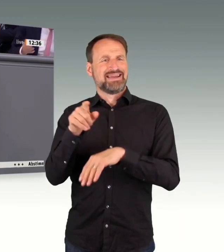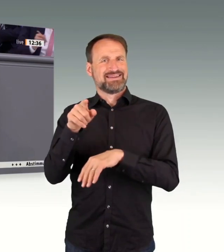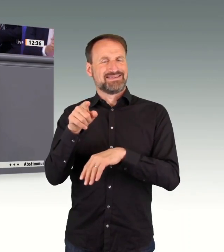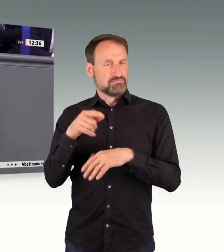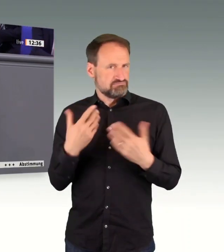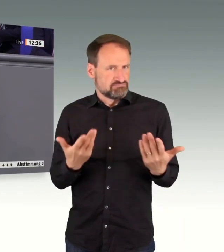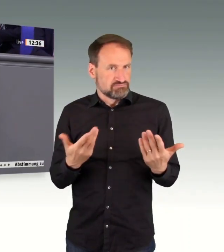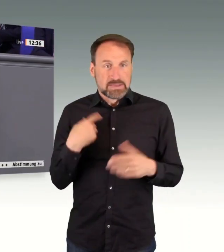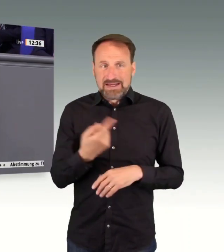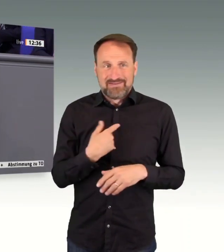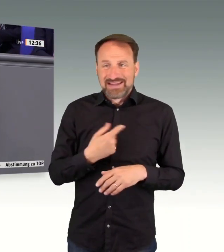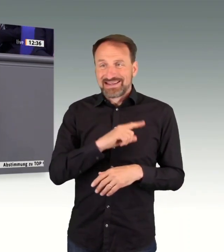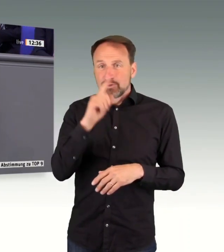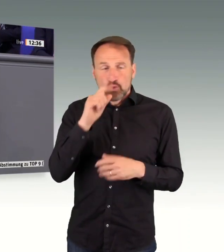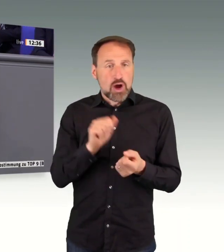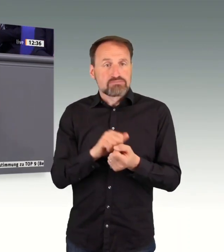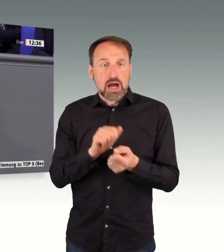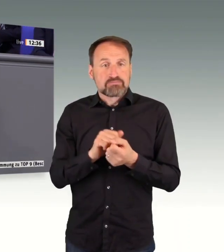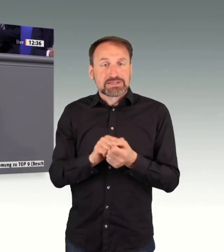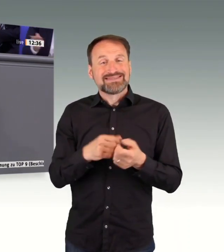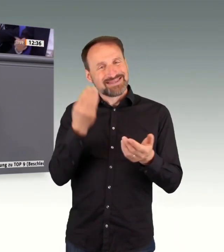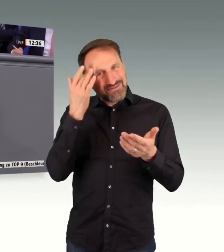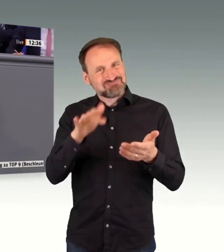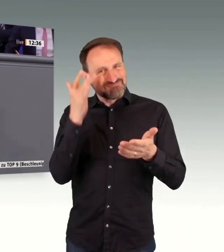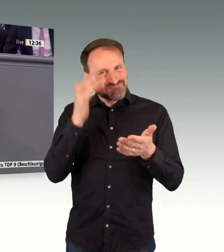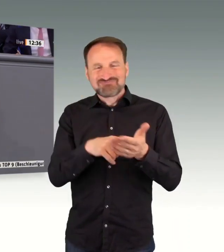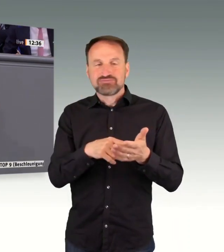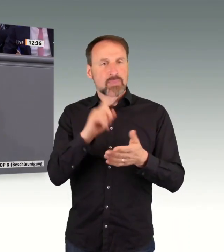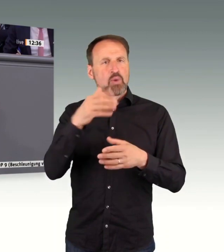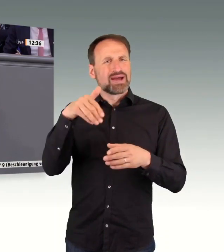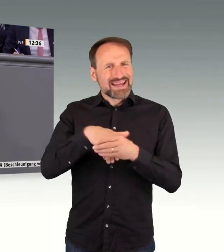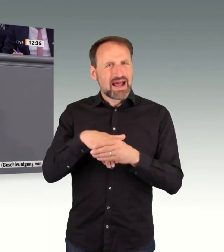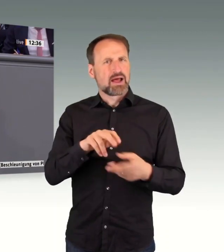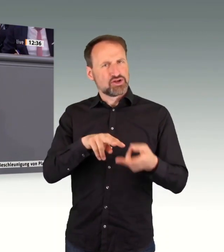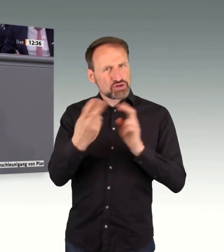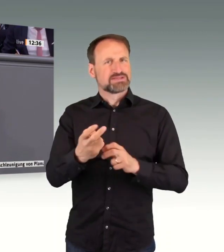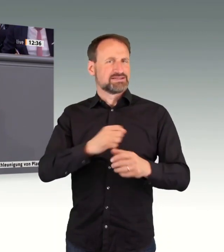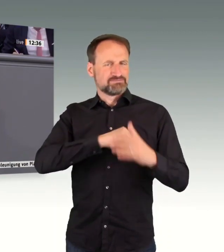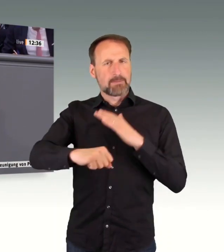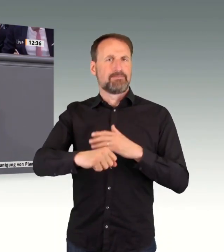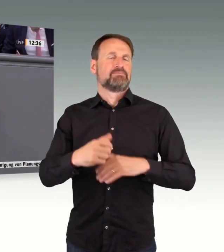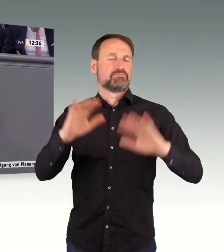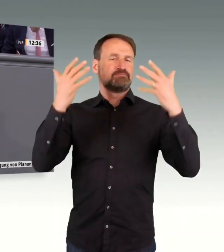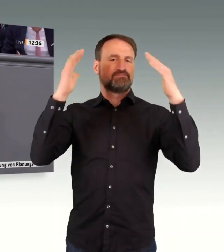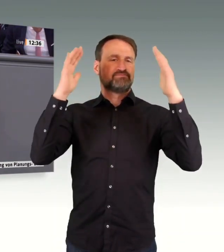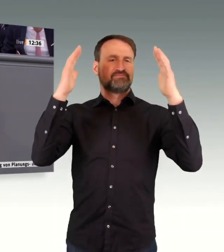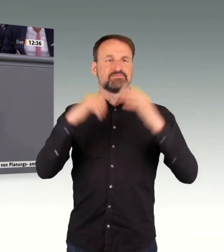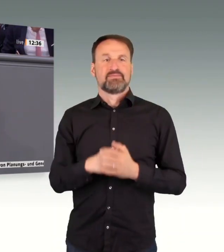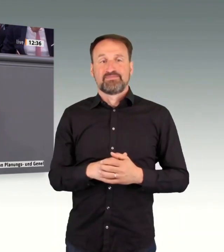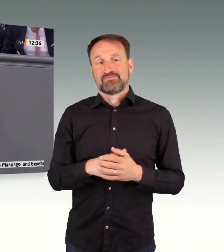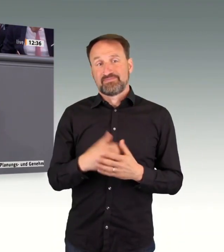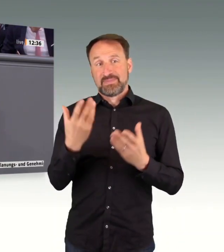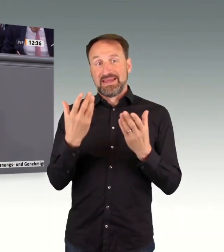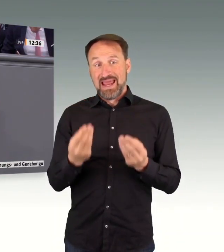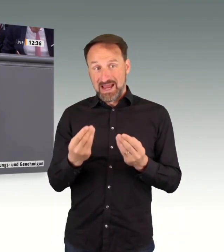zusätzlichen Bereichen zu beschleunigen. Liebe Kolleginnen und Kollegen der CDU und CSU, wenn ich mir Ihren Antrag so